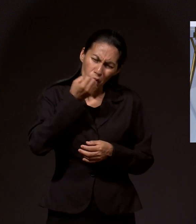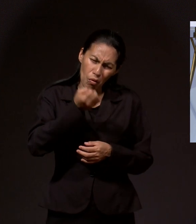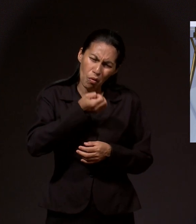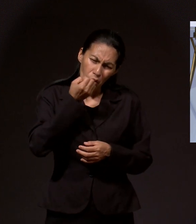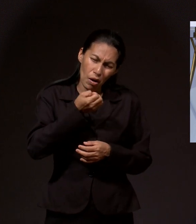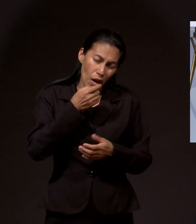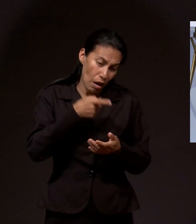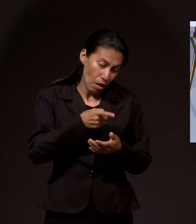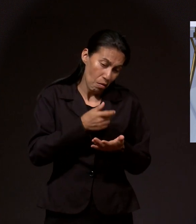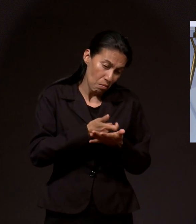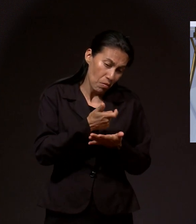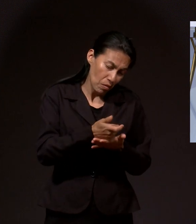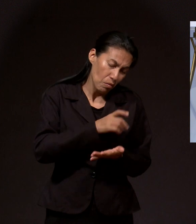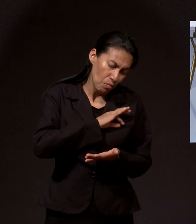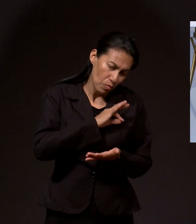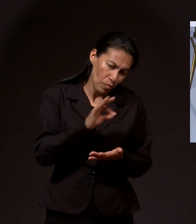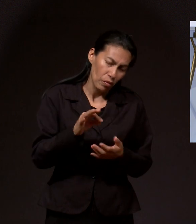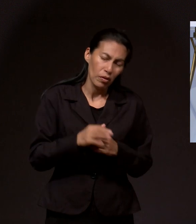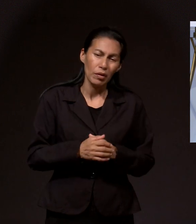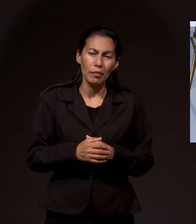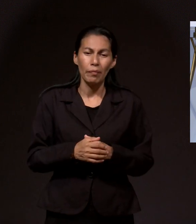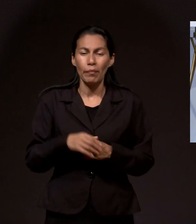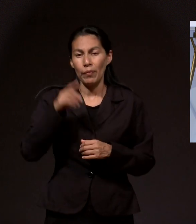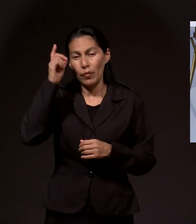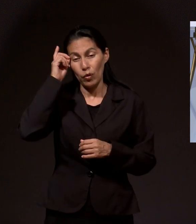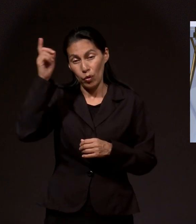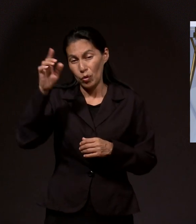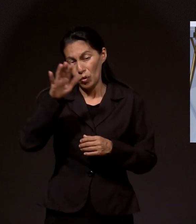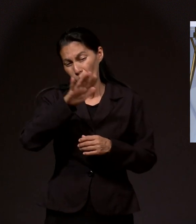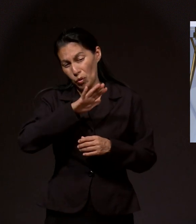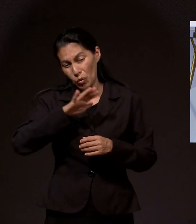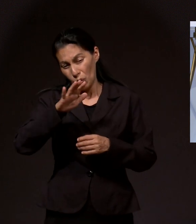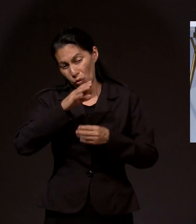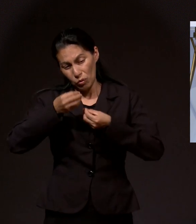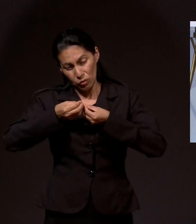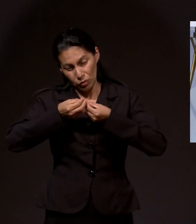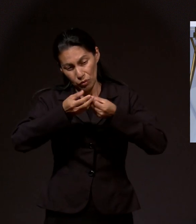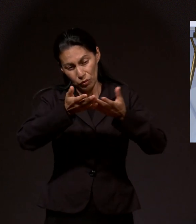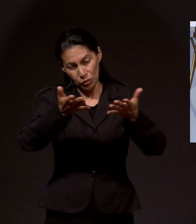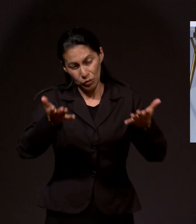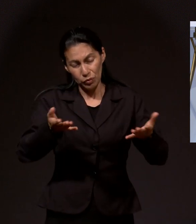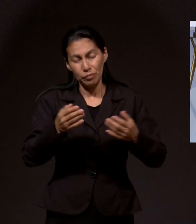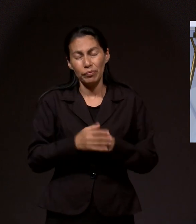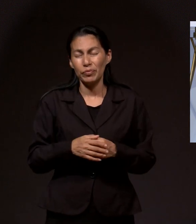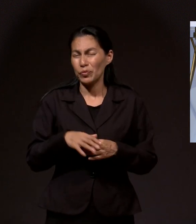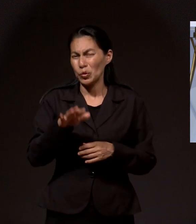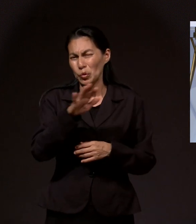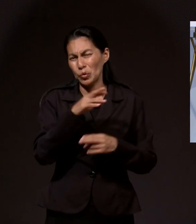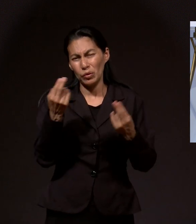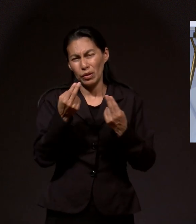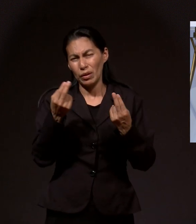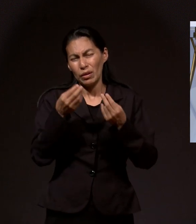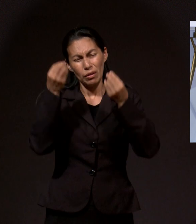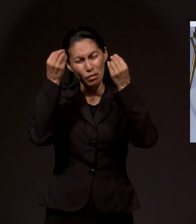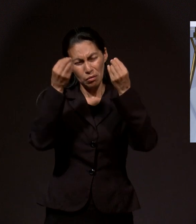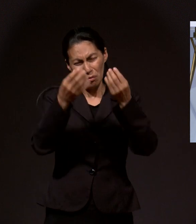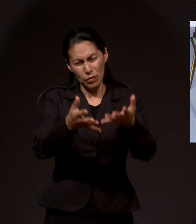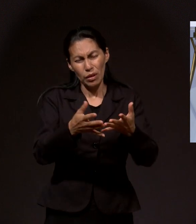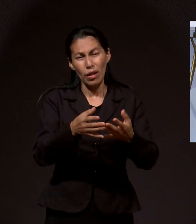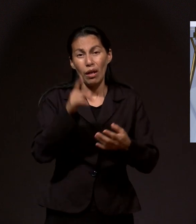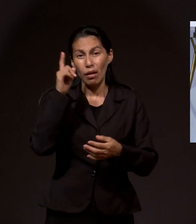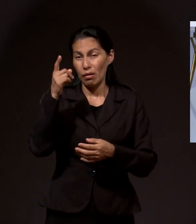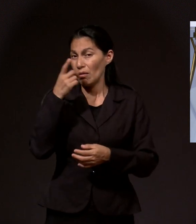necesidades que hacen falta. Dios suplirá todo lo que nos falte. Esto